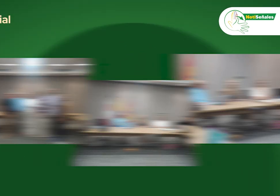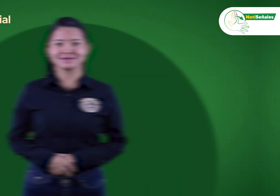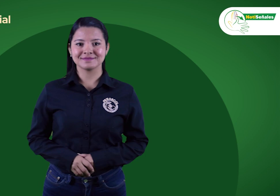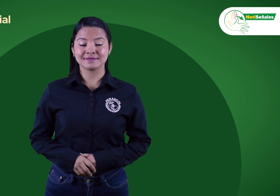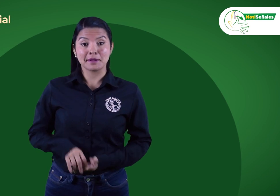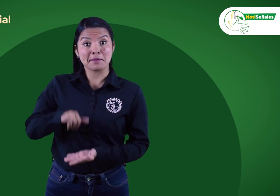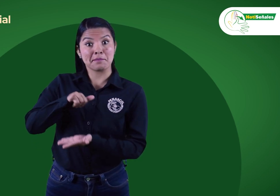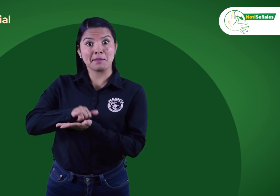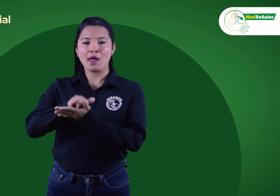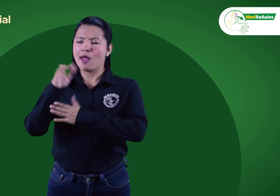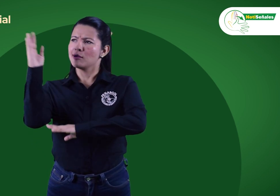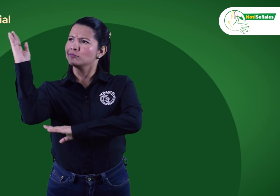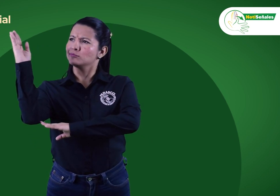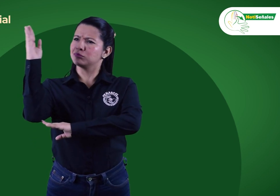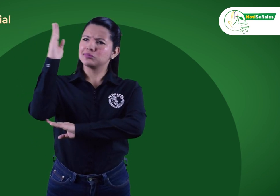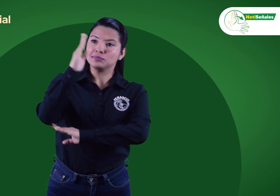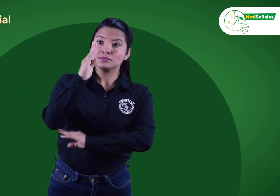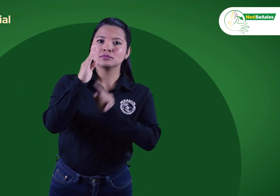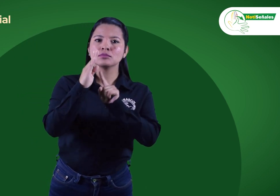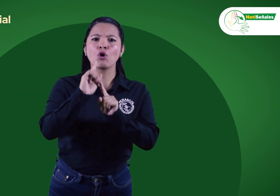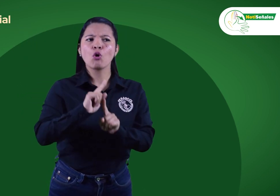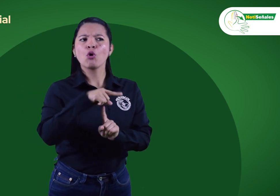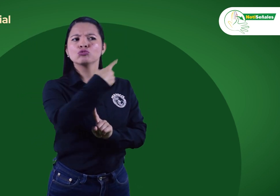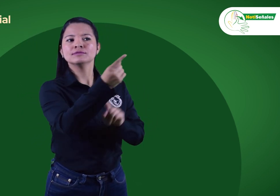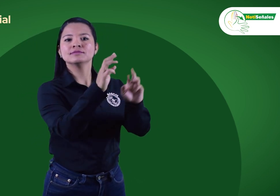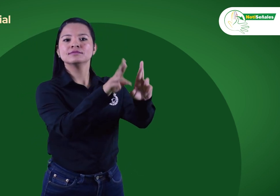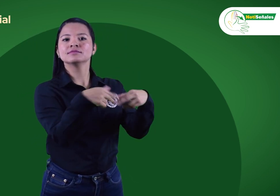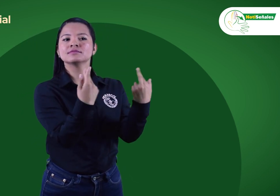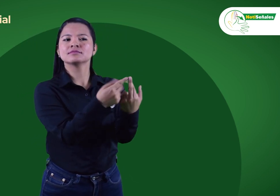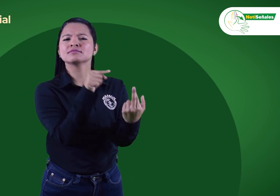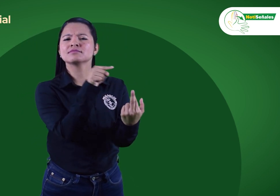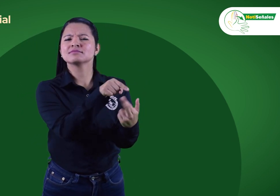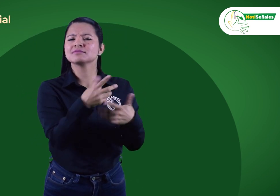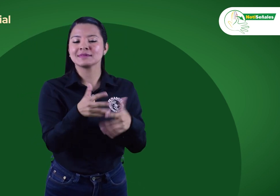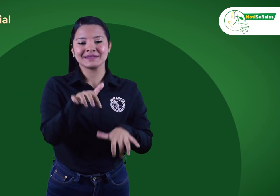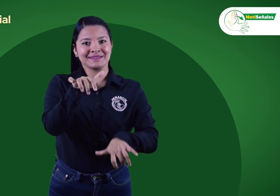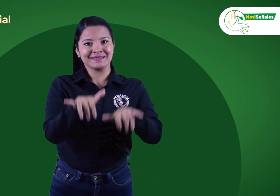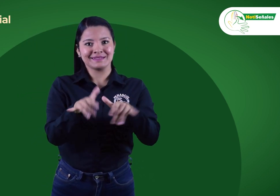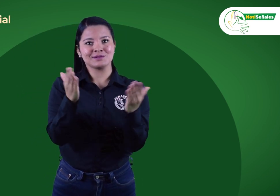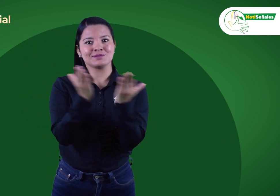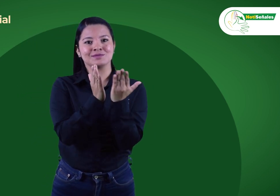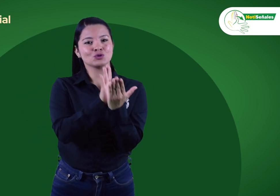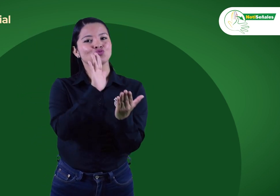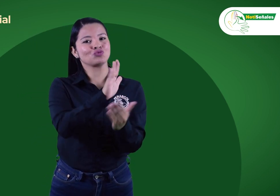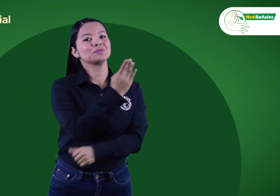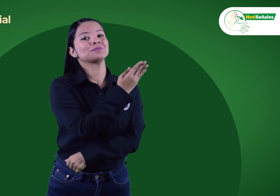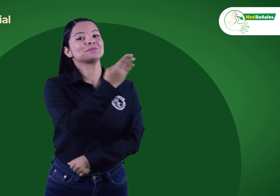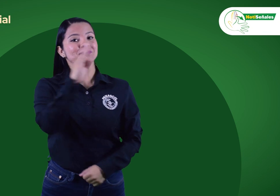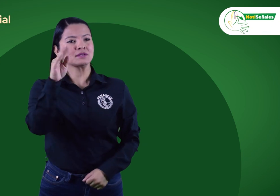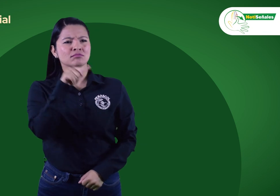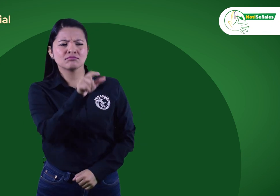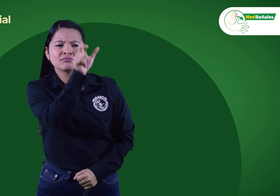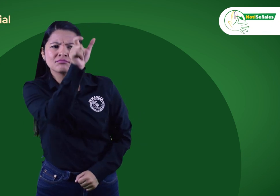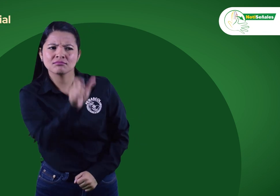El mismo 8 de agosto, nos reunimos con Paola Amar, secretaria de Educación de Barranquilla.